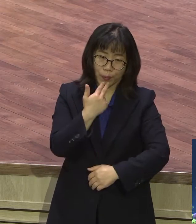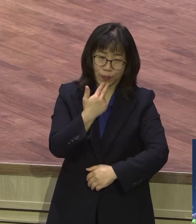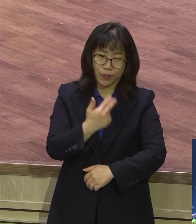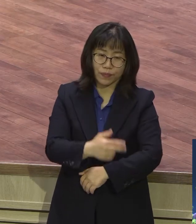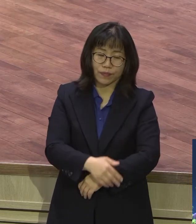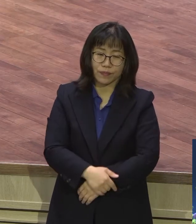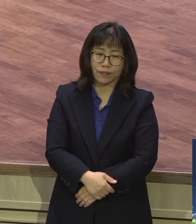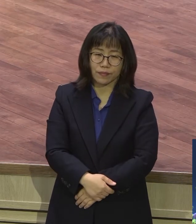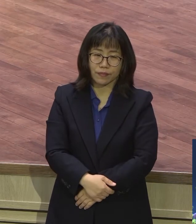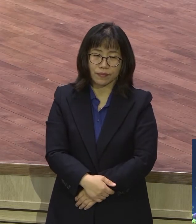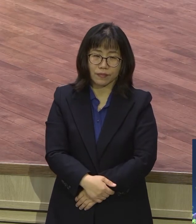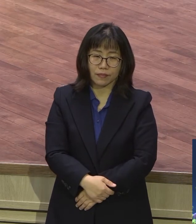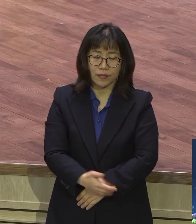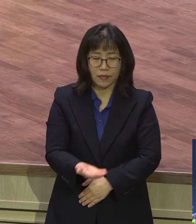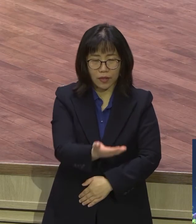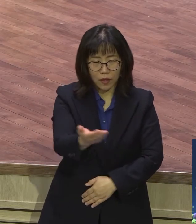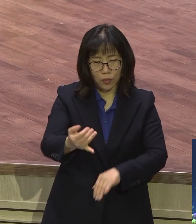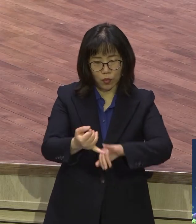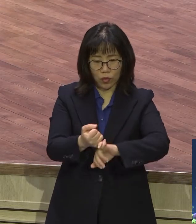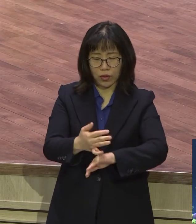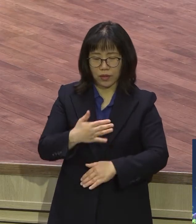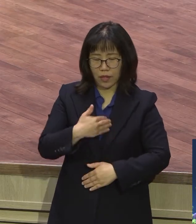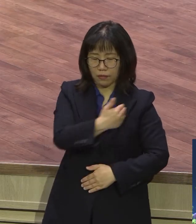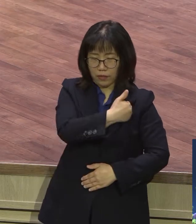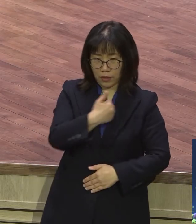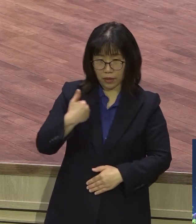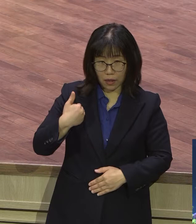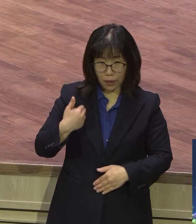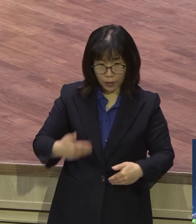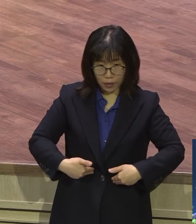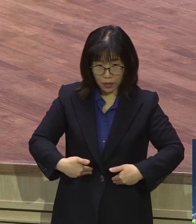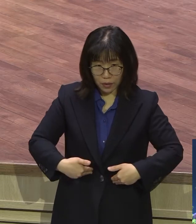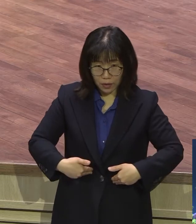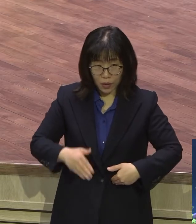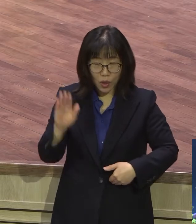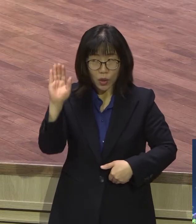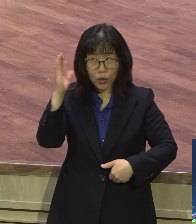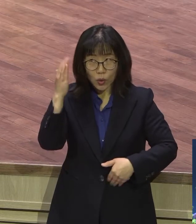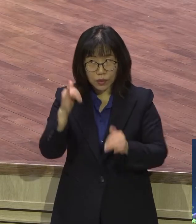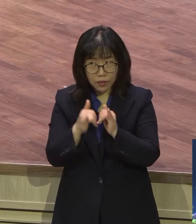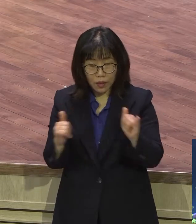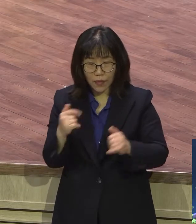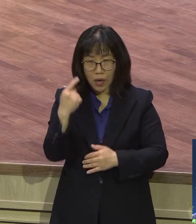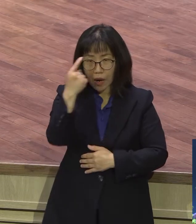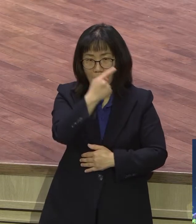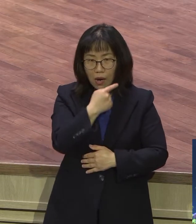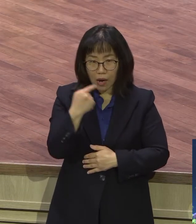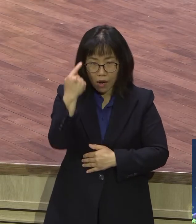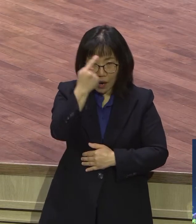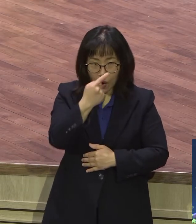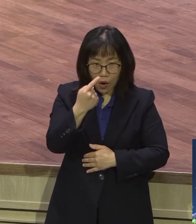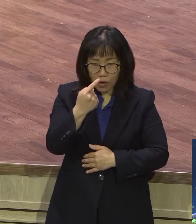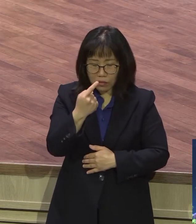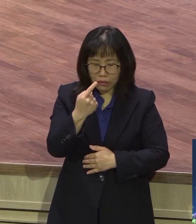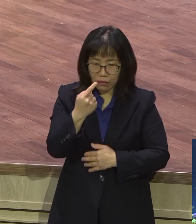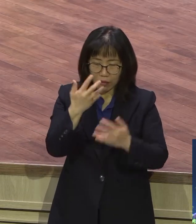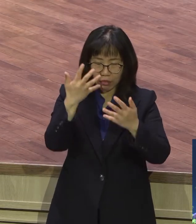이런 당당한 오전 사람들은 매가리가 없어 확신이 없어 하는 행동이 무슨 말을 하는지 말도